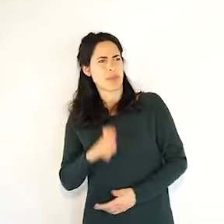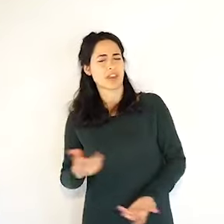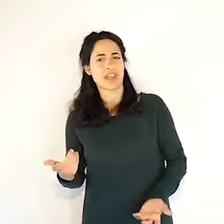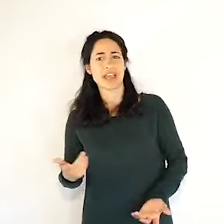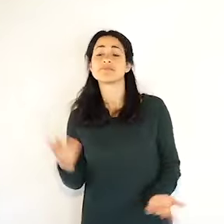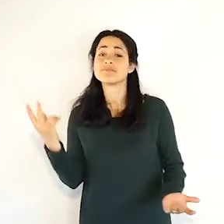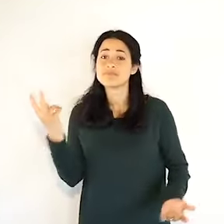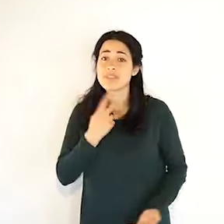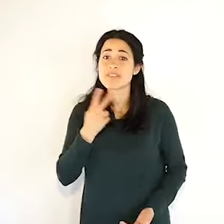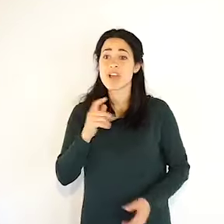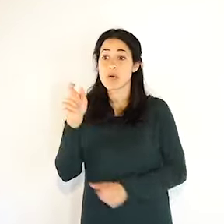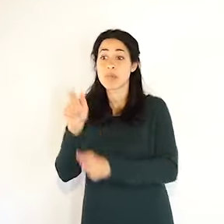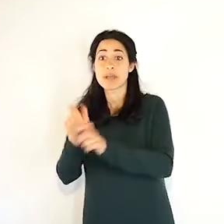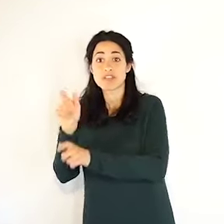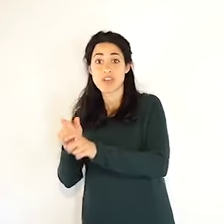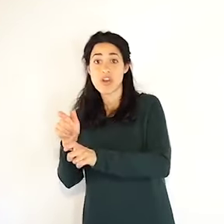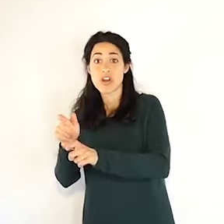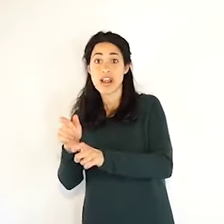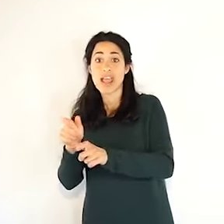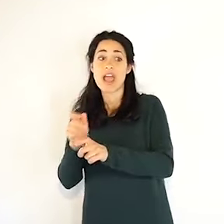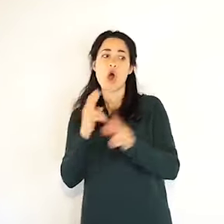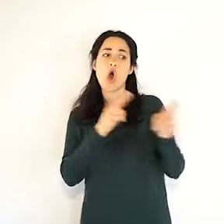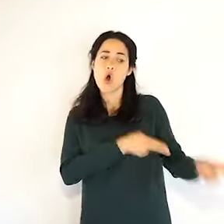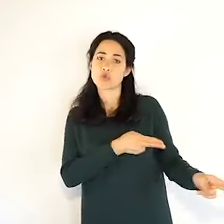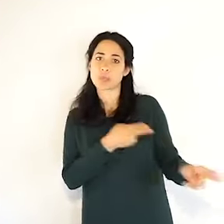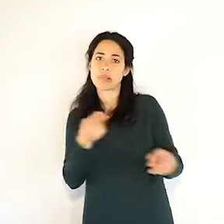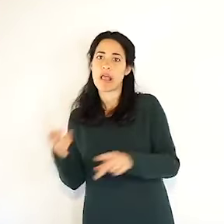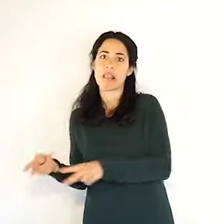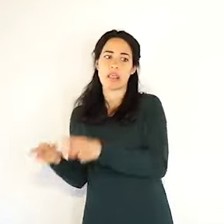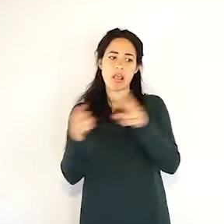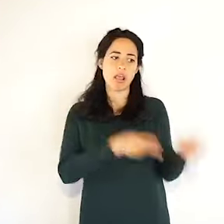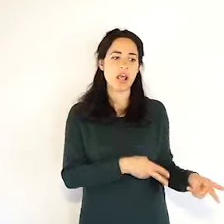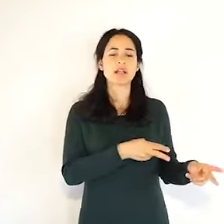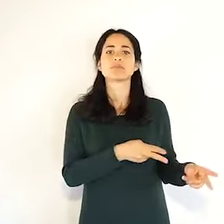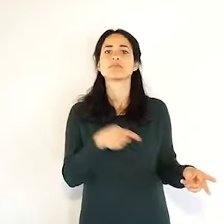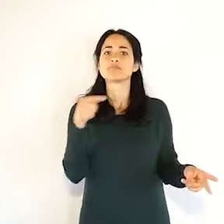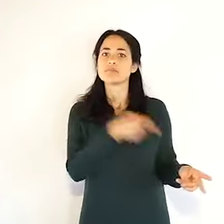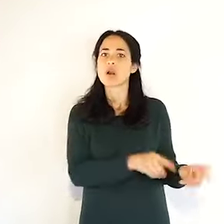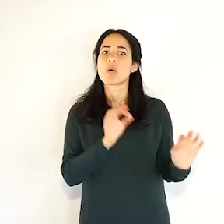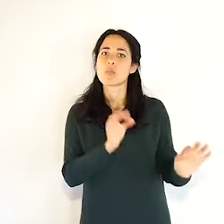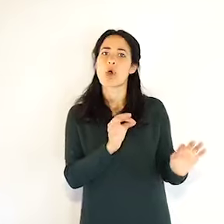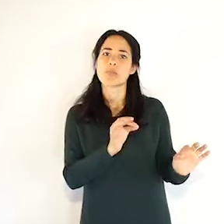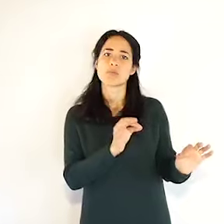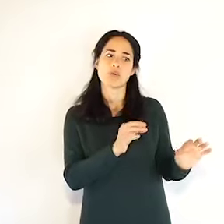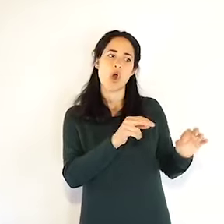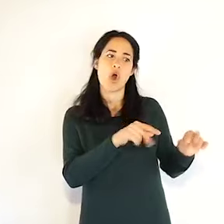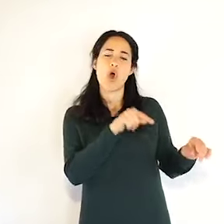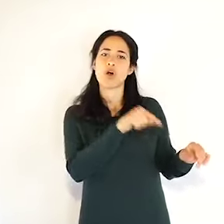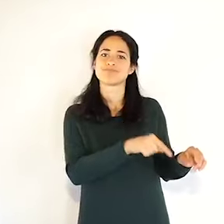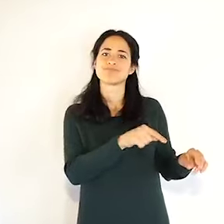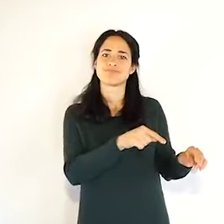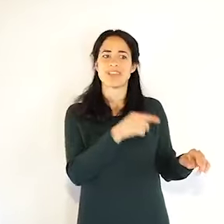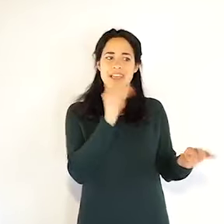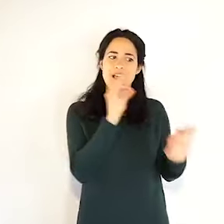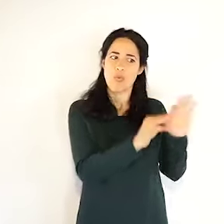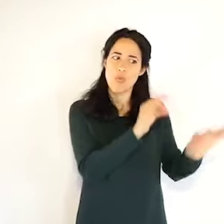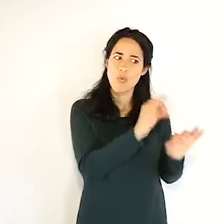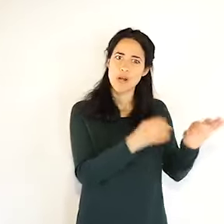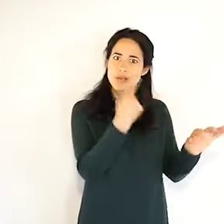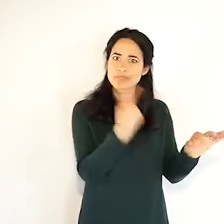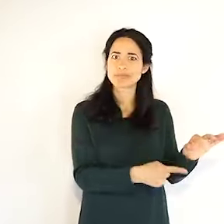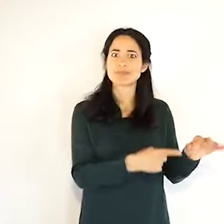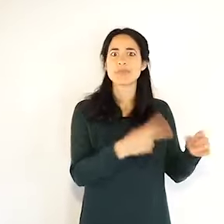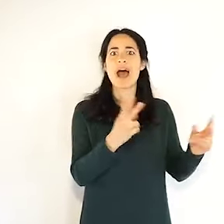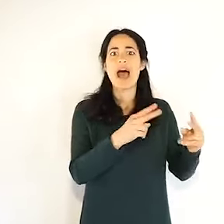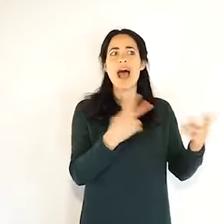una provincia differente da quella di residenza, oppure per Piacenza, ma non solo per Piacenza, anche per Parma e anche per Reggio Emilia, ci